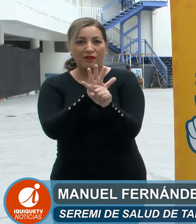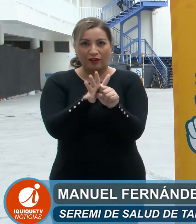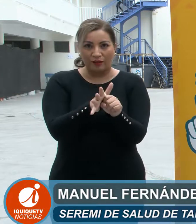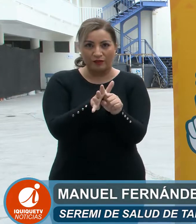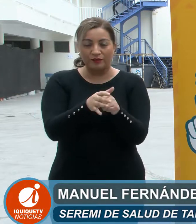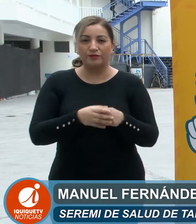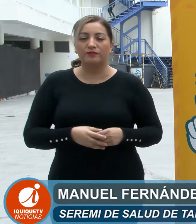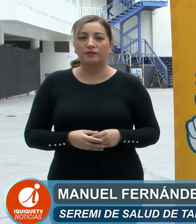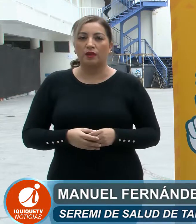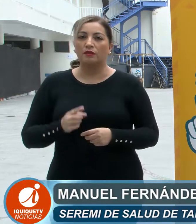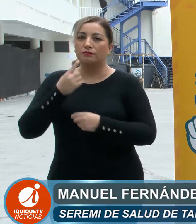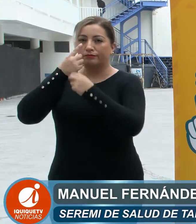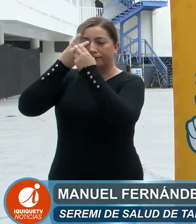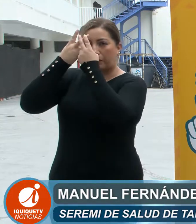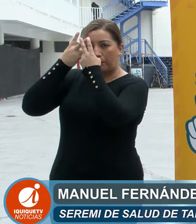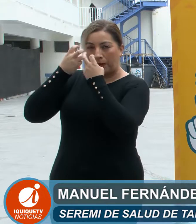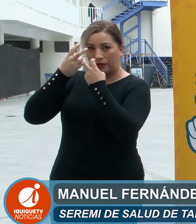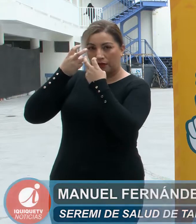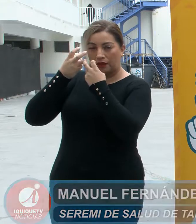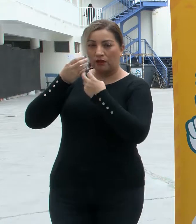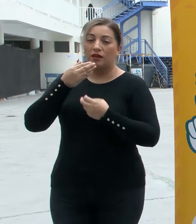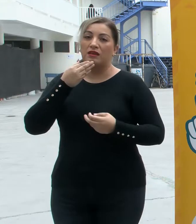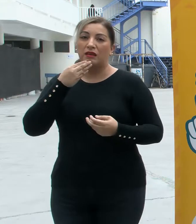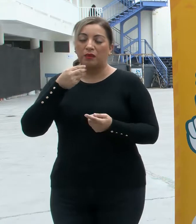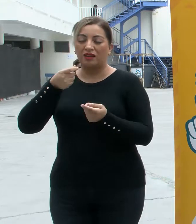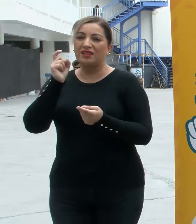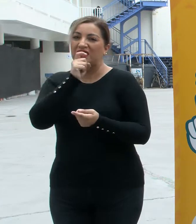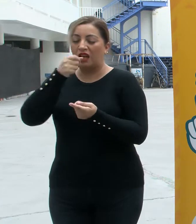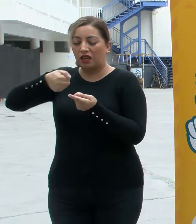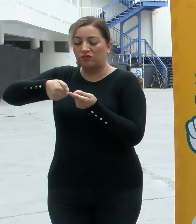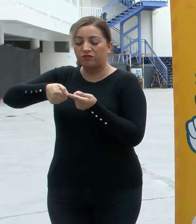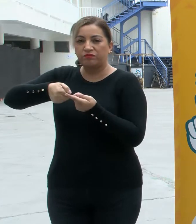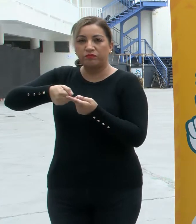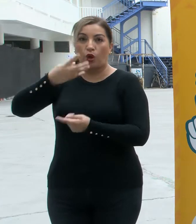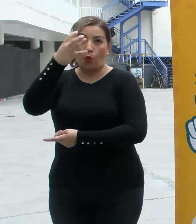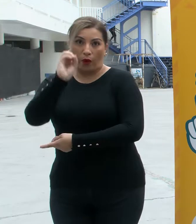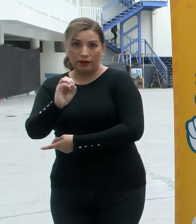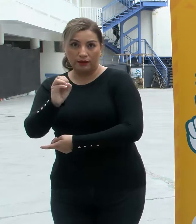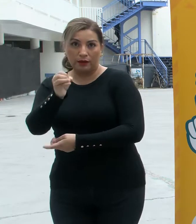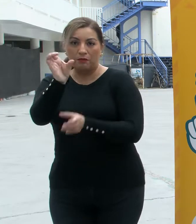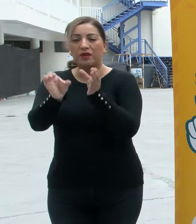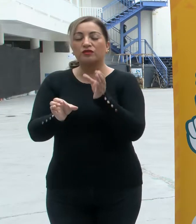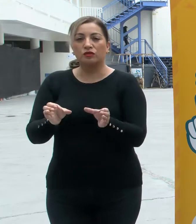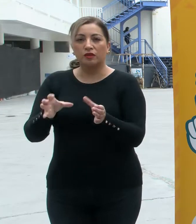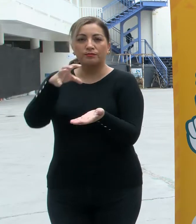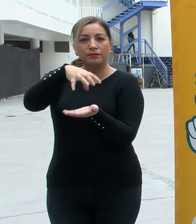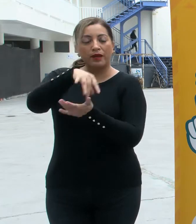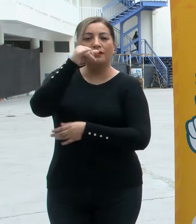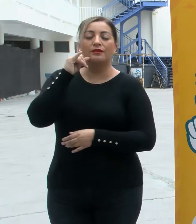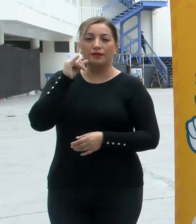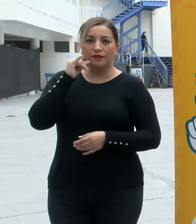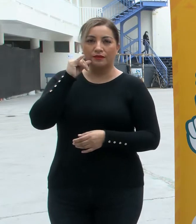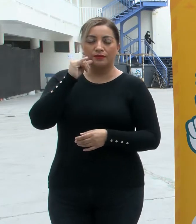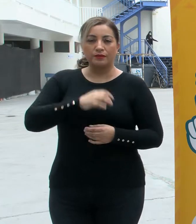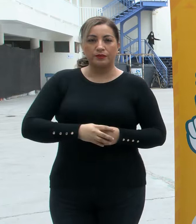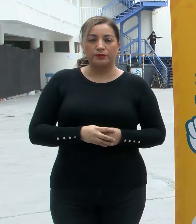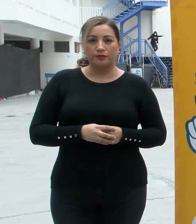a través de PCR y de test de antígeno. 40 de estos casos corresponden a la comuna de Iquique,